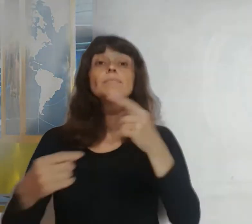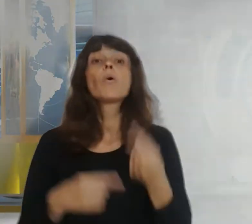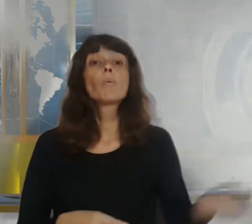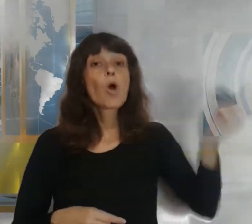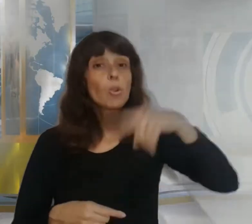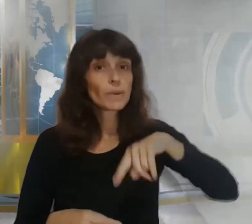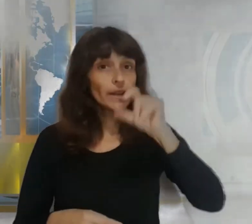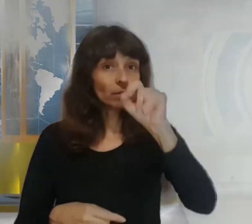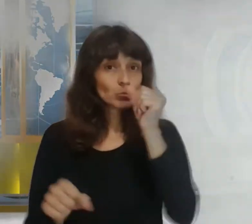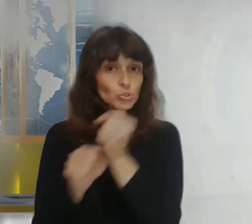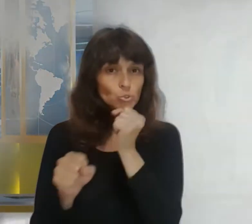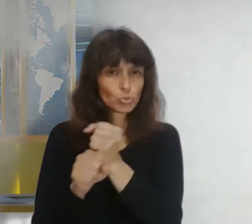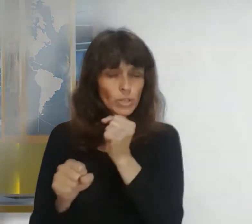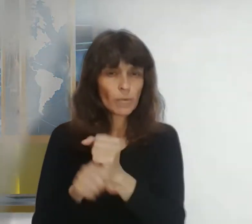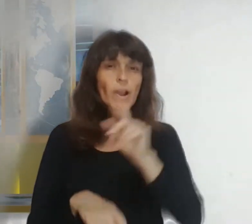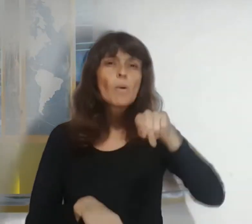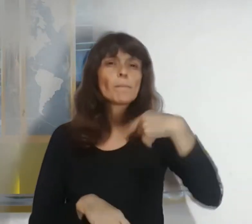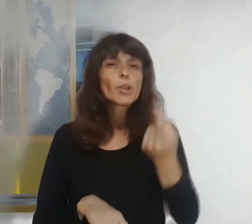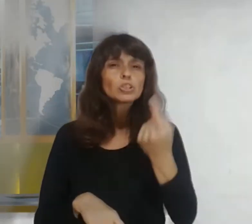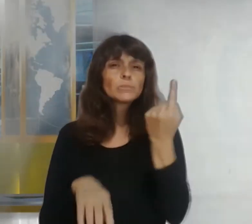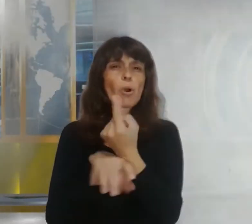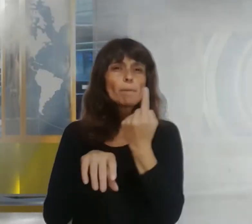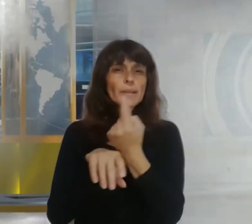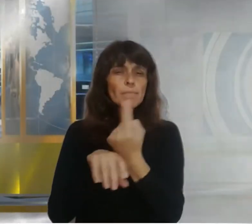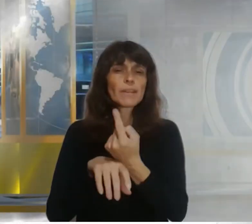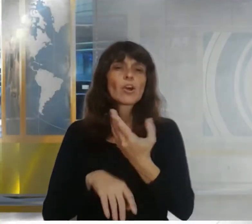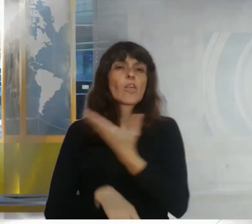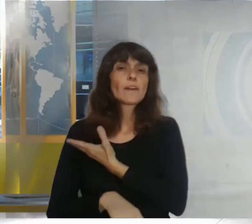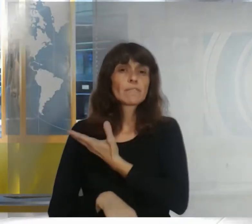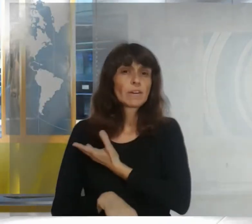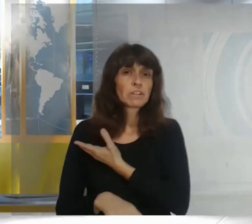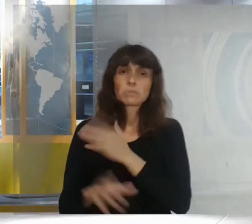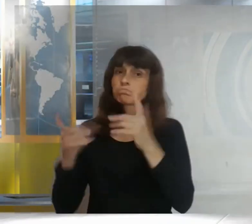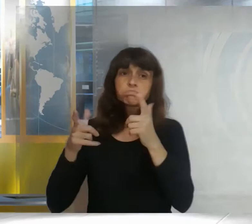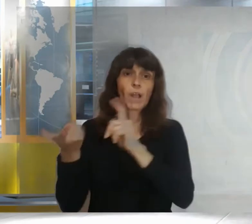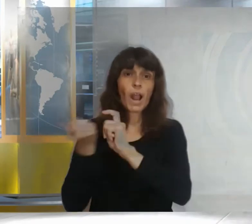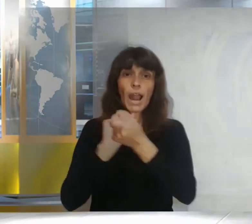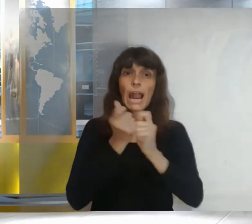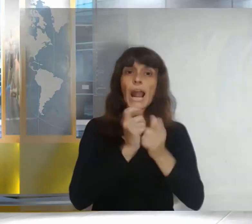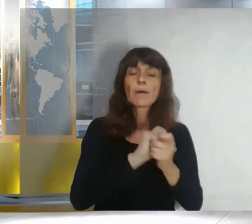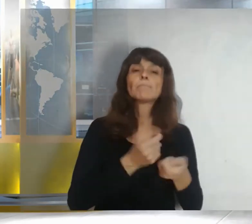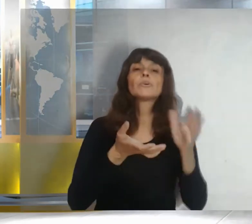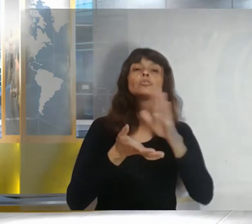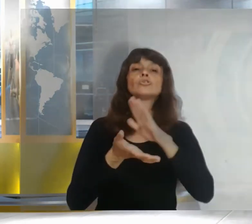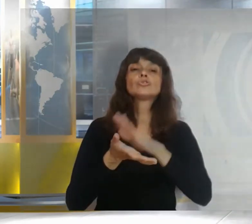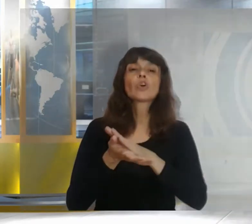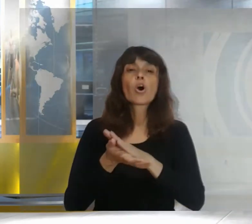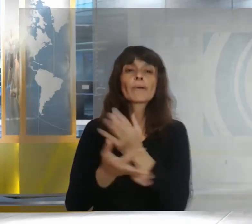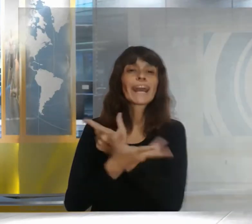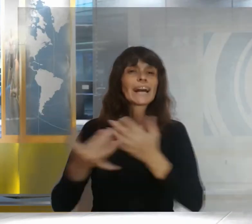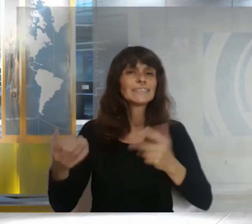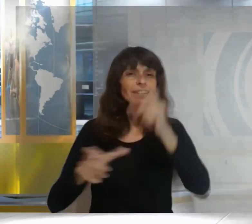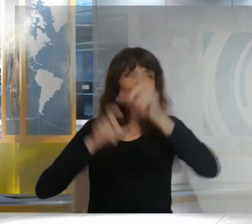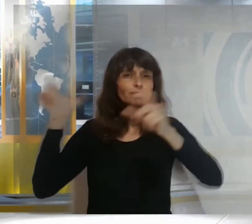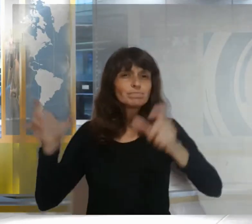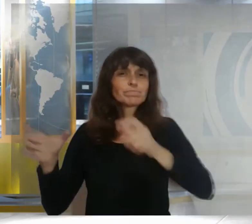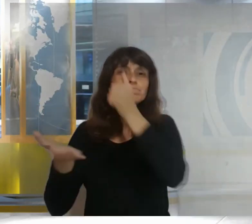sin mayores cambios respecto del nivel de presencialidad Tras un año en el que fue incrementando el